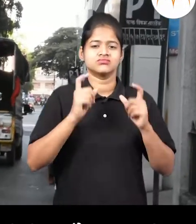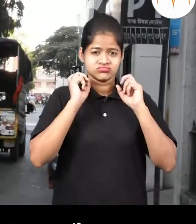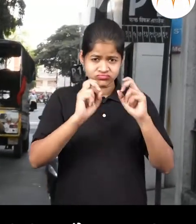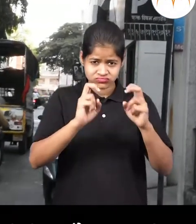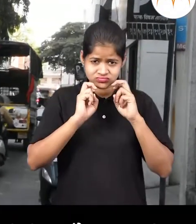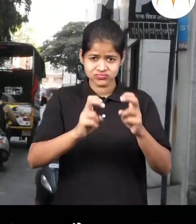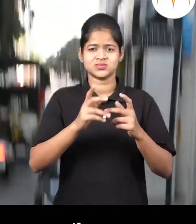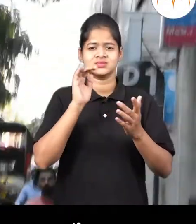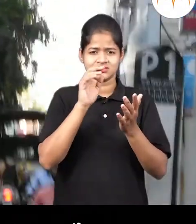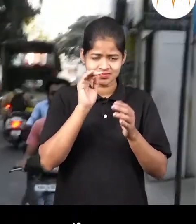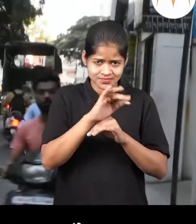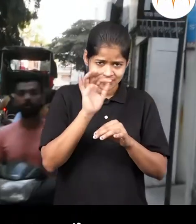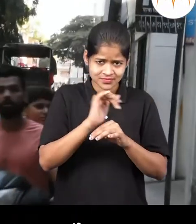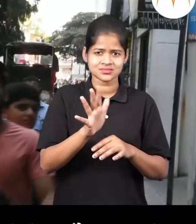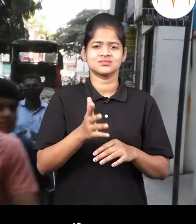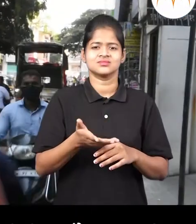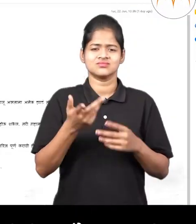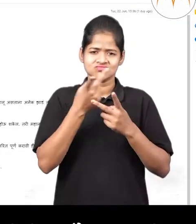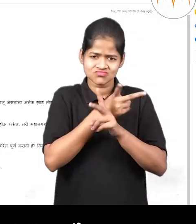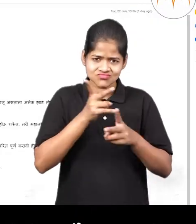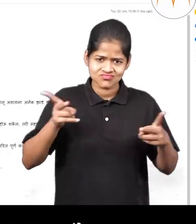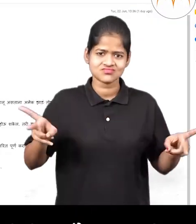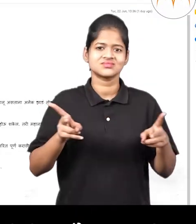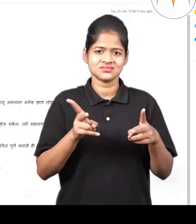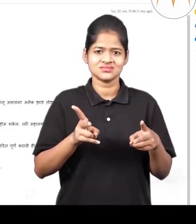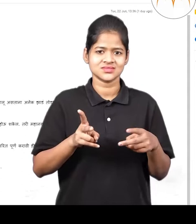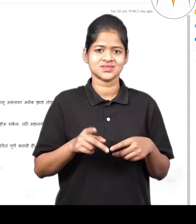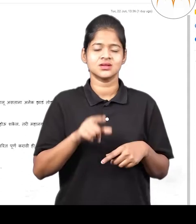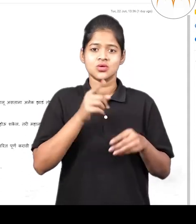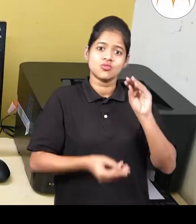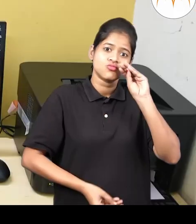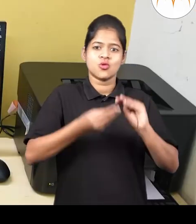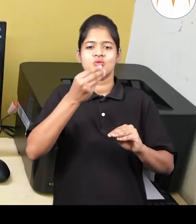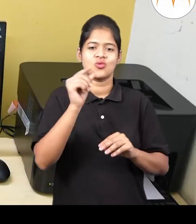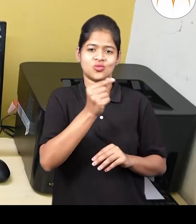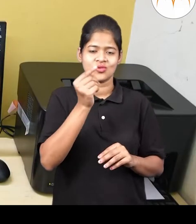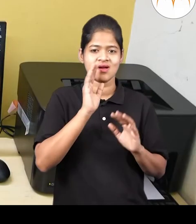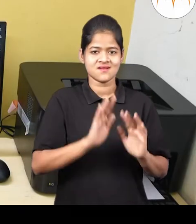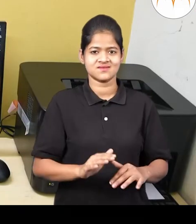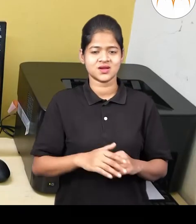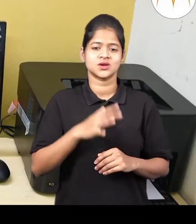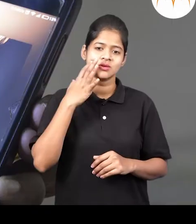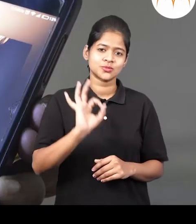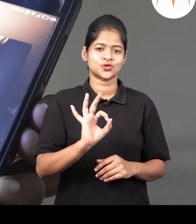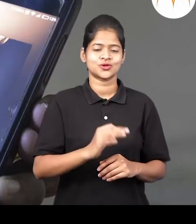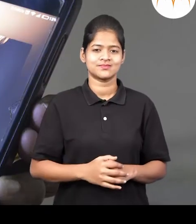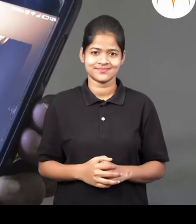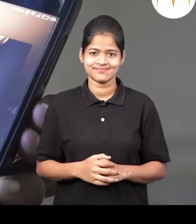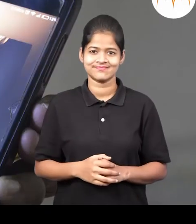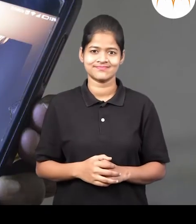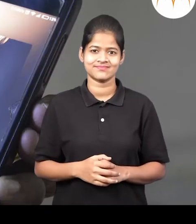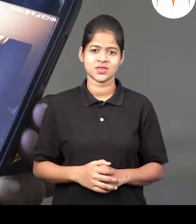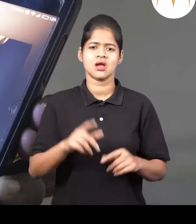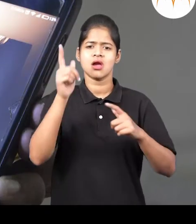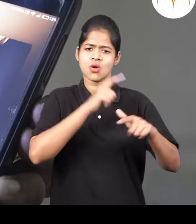गरजा पूर्ण करेना सठी भातुकीची व संदेश वहनाची मणजे निरोप देना घेनाची साधने अवश्य